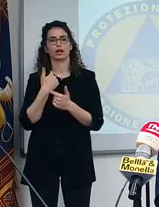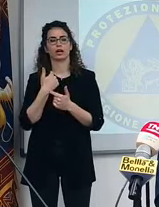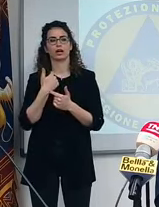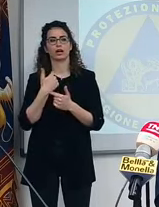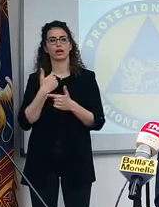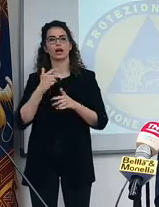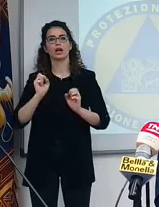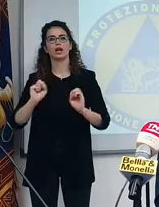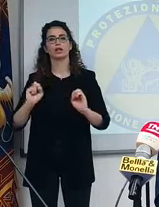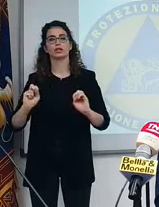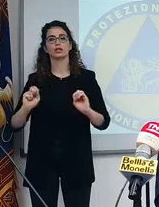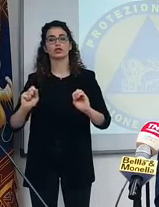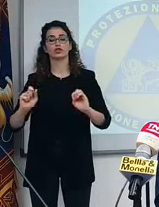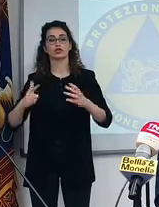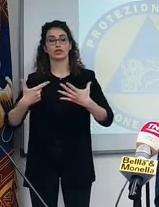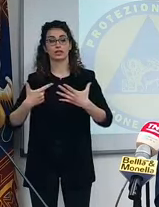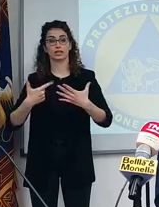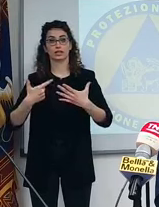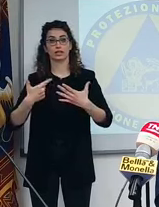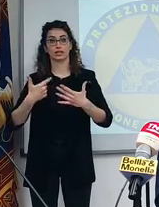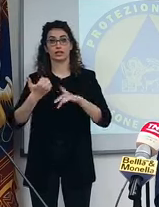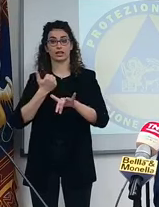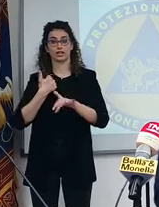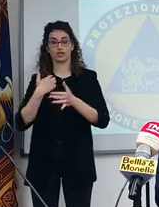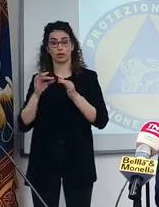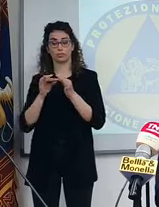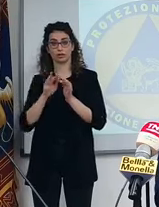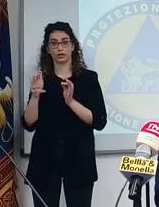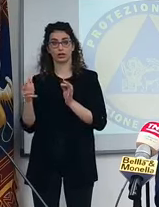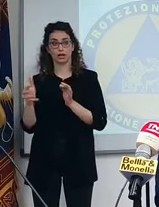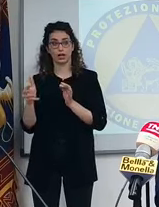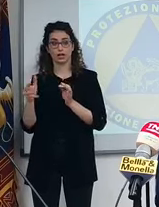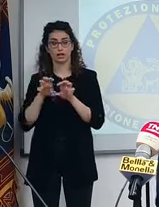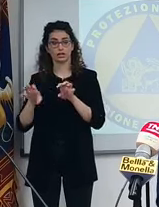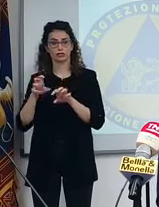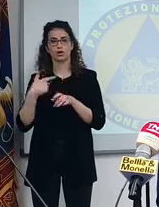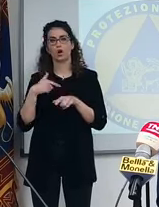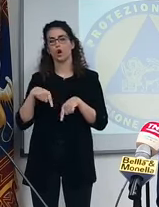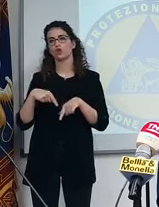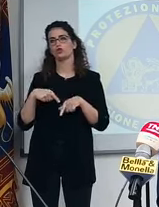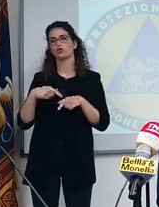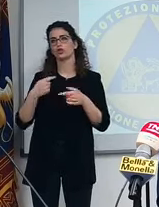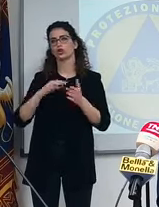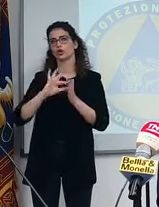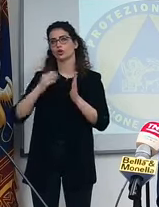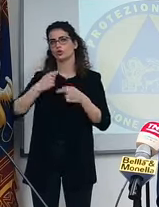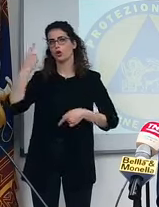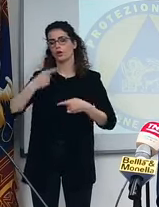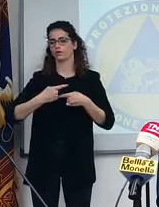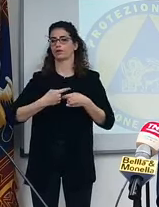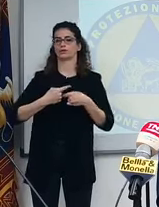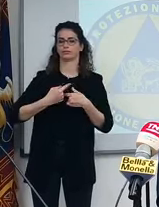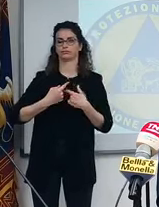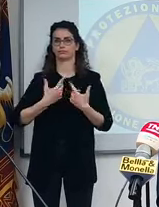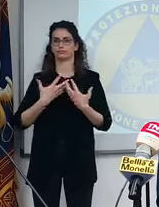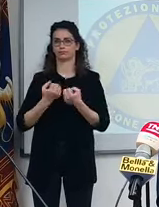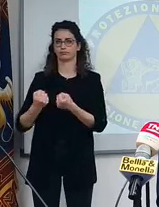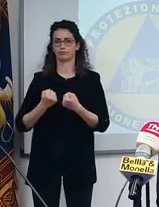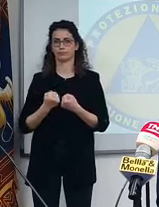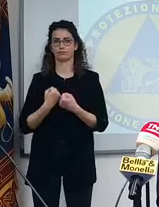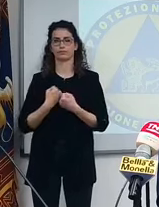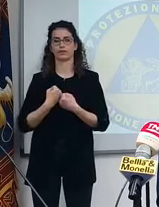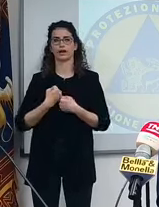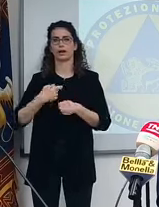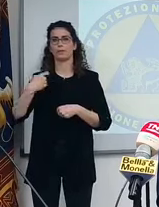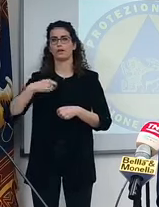regioni per un confronto? Beh, oggi è una giornata tutta in movimento. Il Presidente